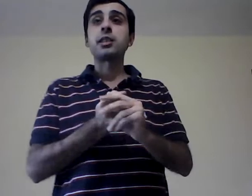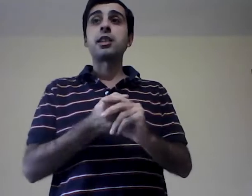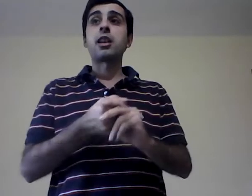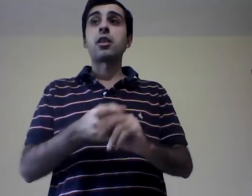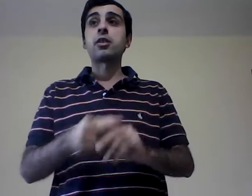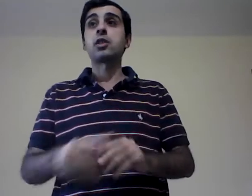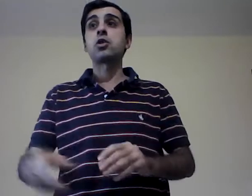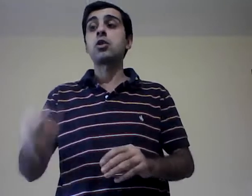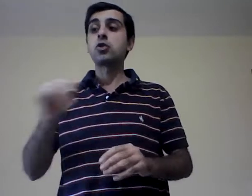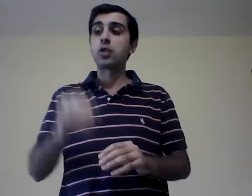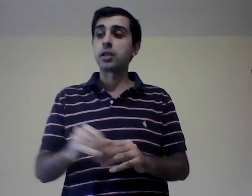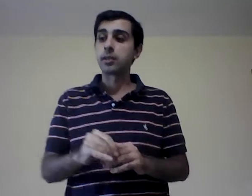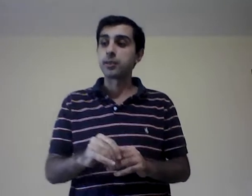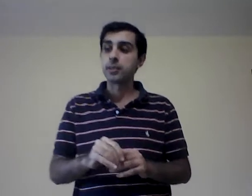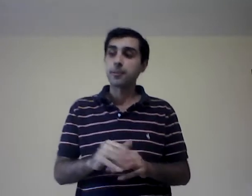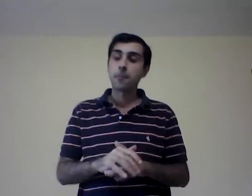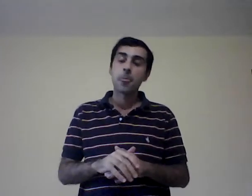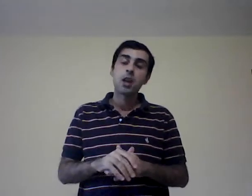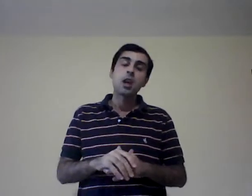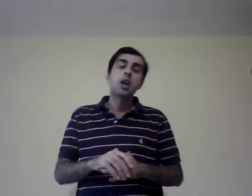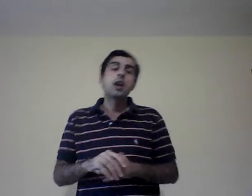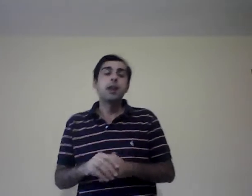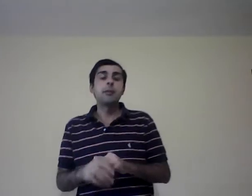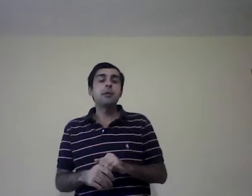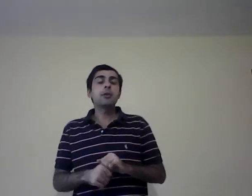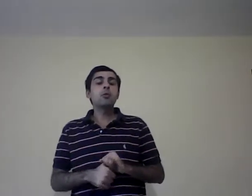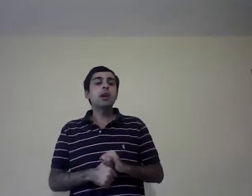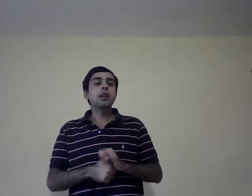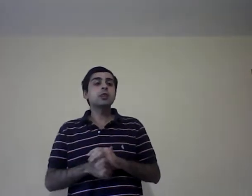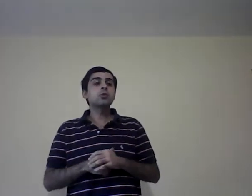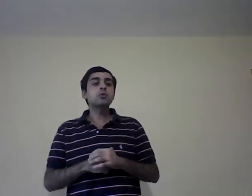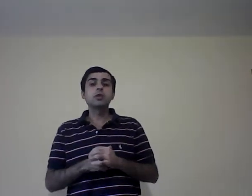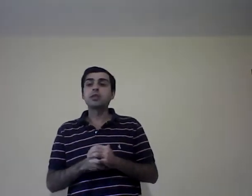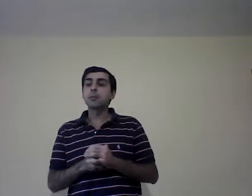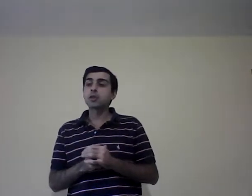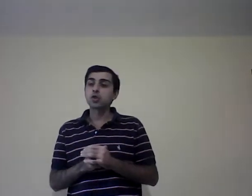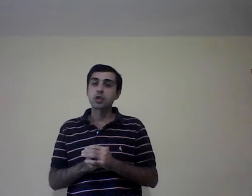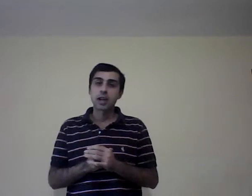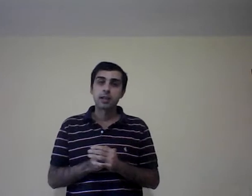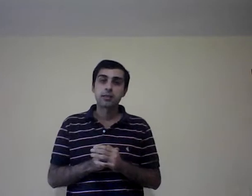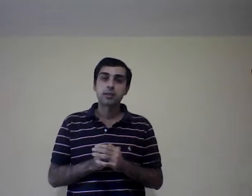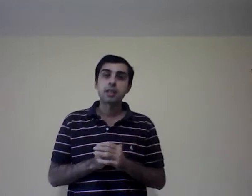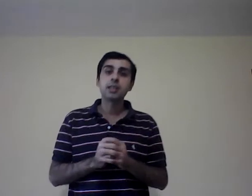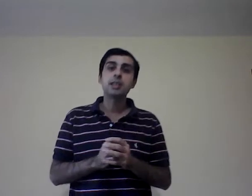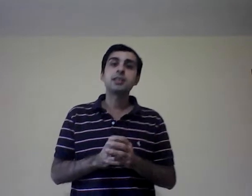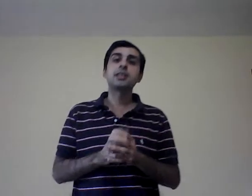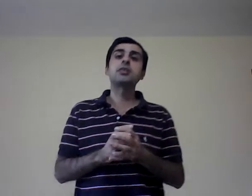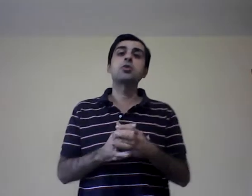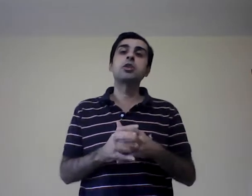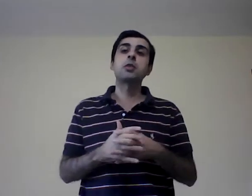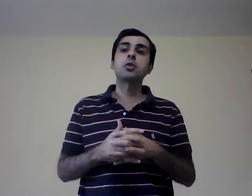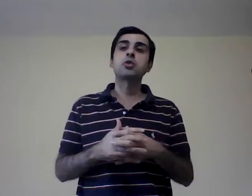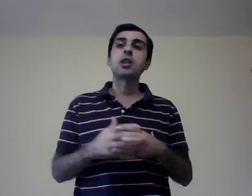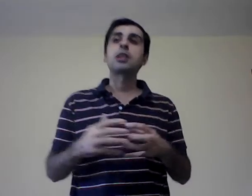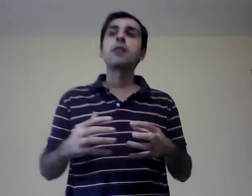de las organizaciones, son estas, si. En primer lugar, es un sistema social, si. quiere decir que es un sistema social, que es